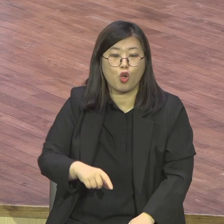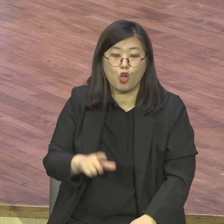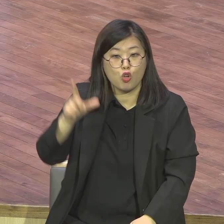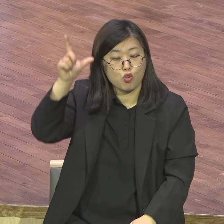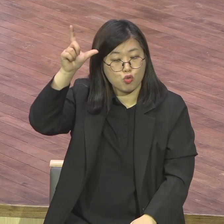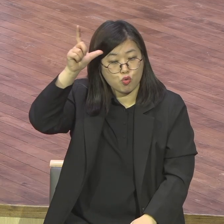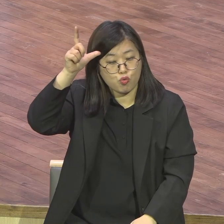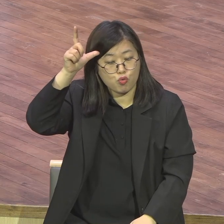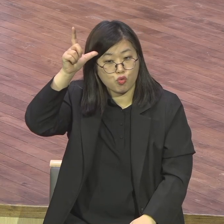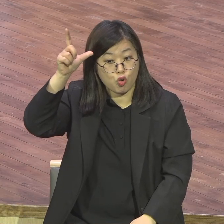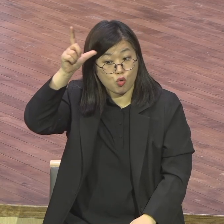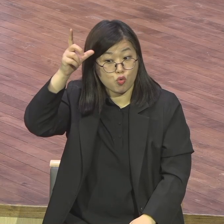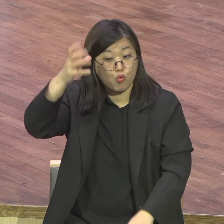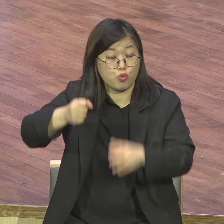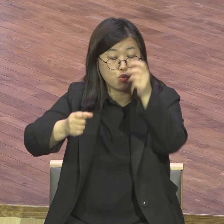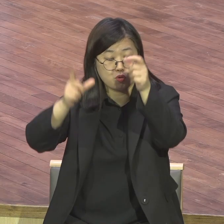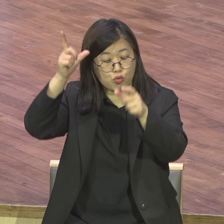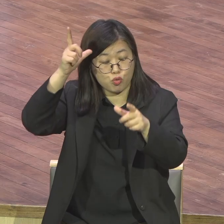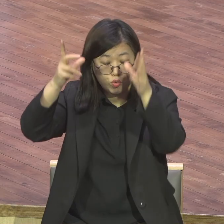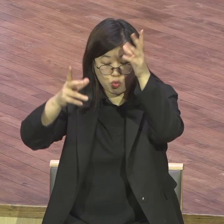매일우유가 수억